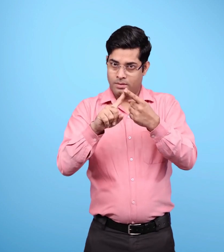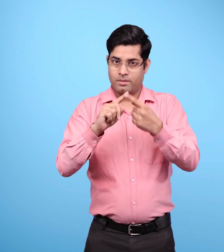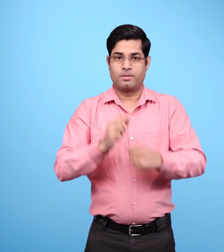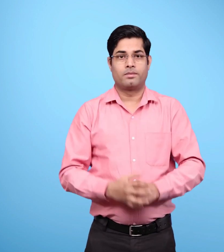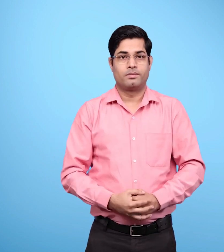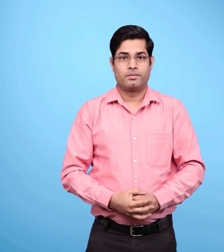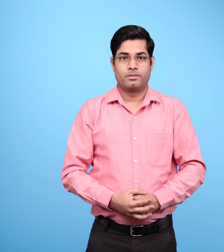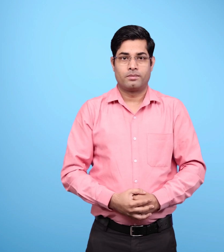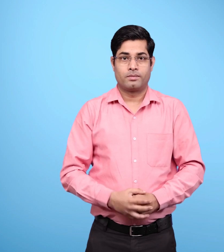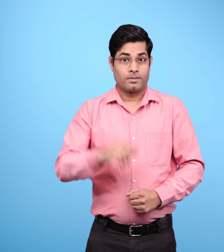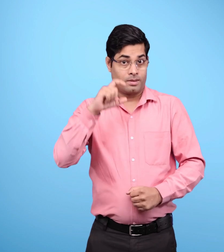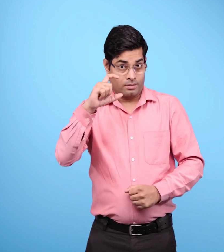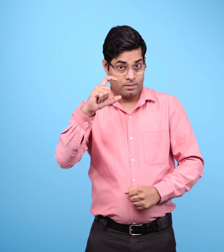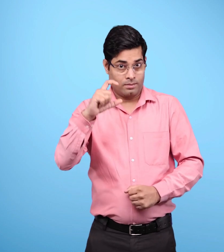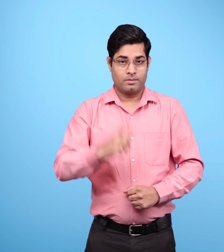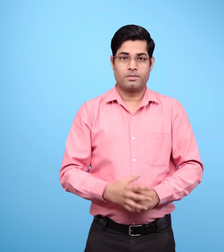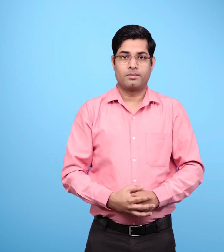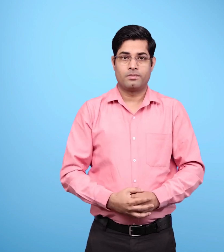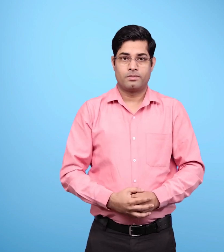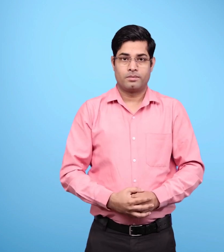क बाईस दिसंबर